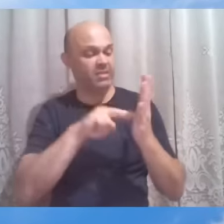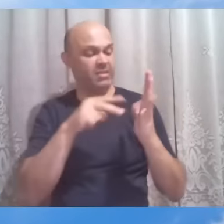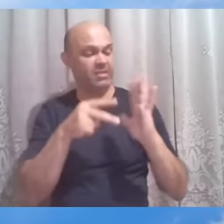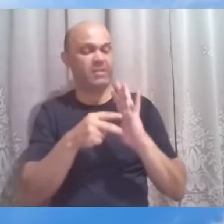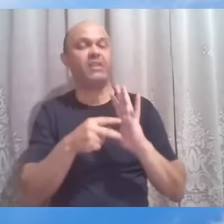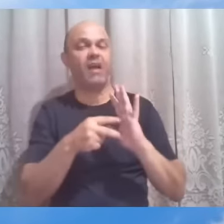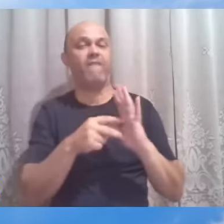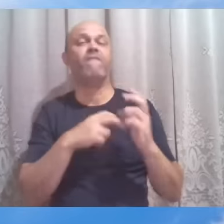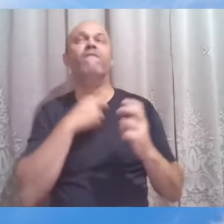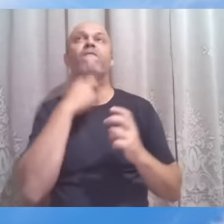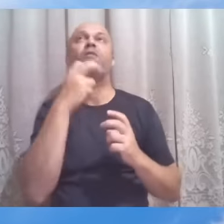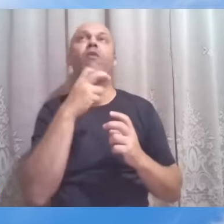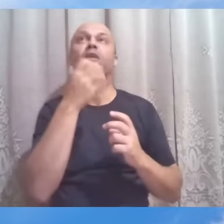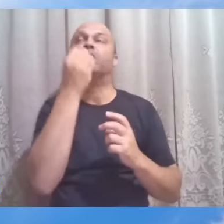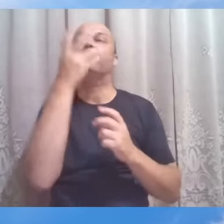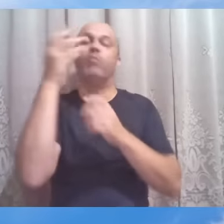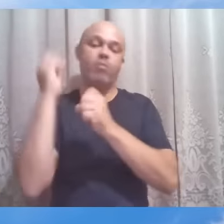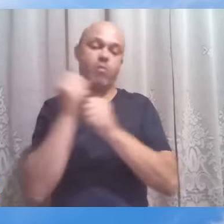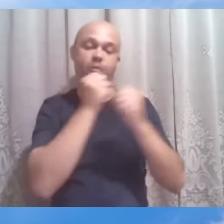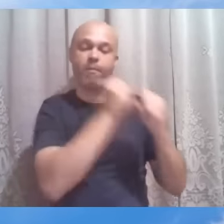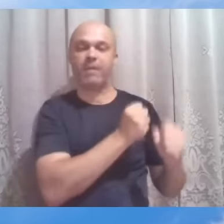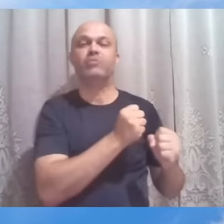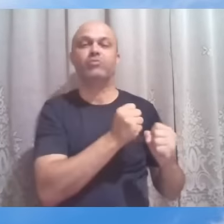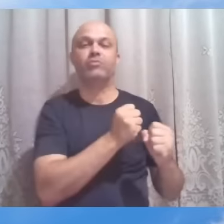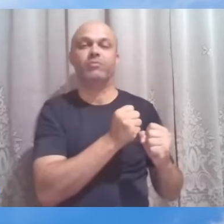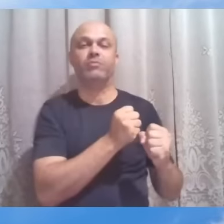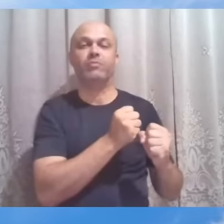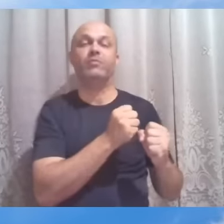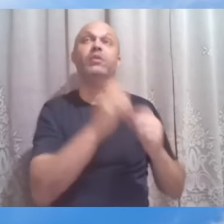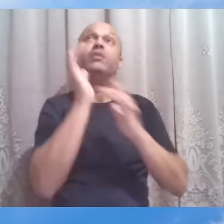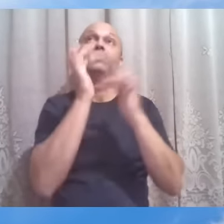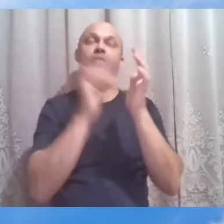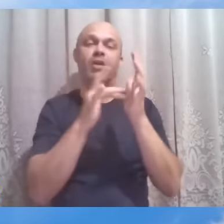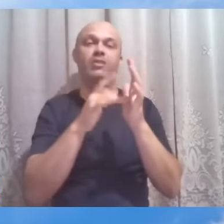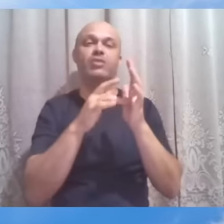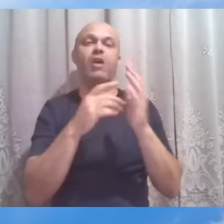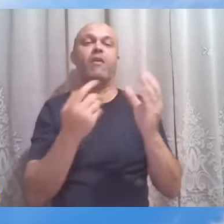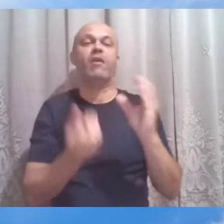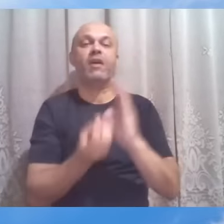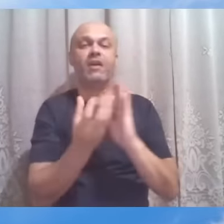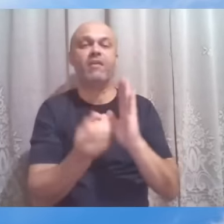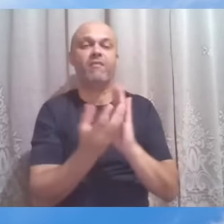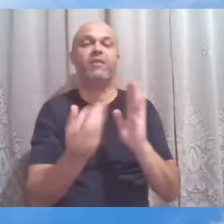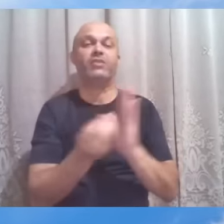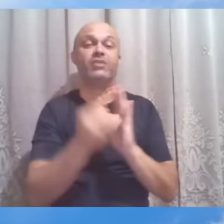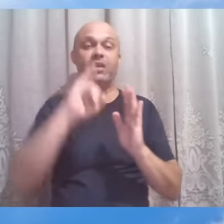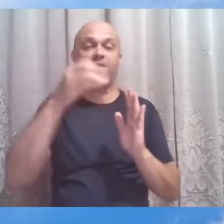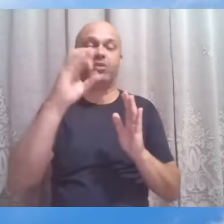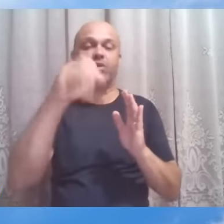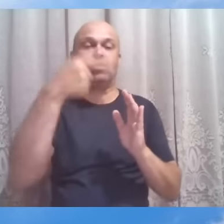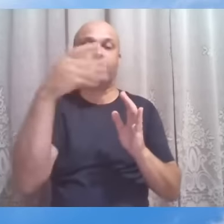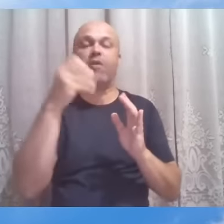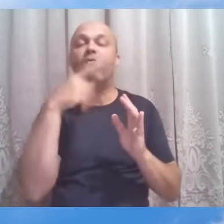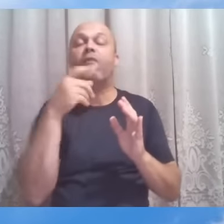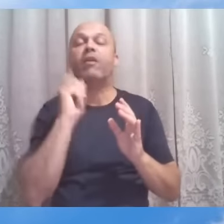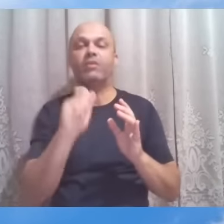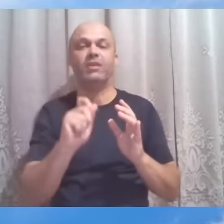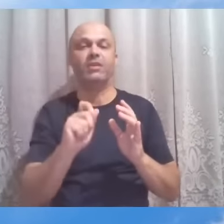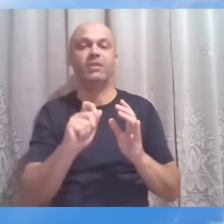pastor. O Mestre, no Evangelho de João, nos diria as minhas ovelhas ouvem a minha voz.